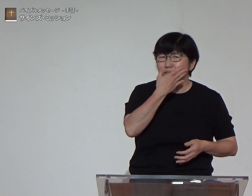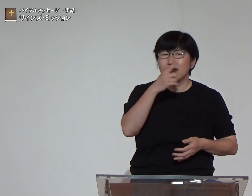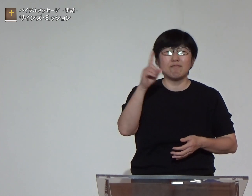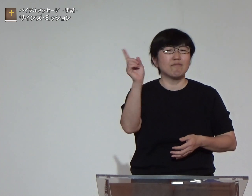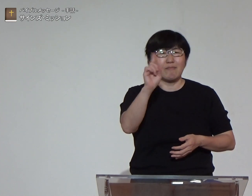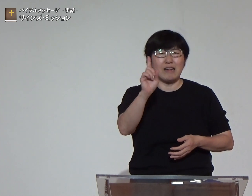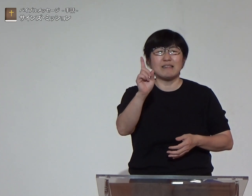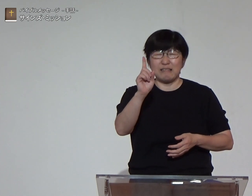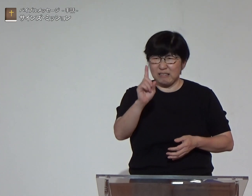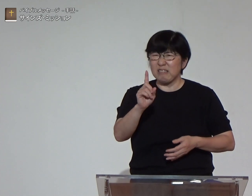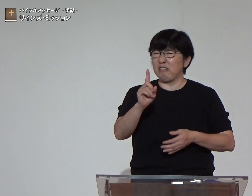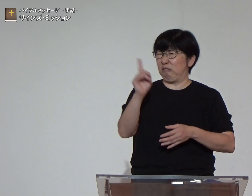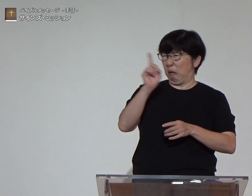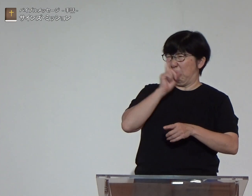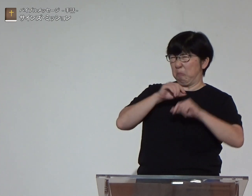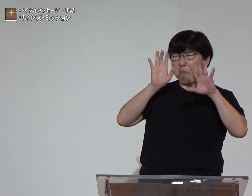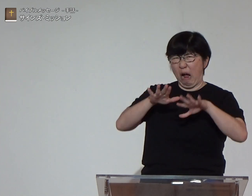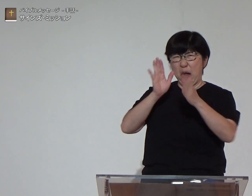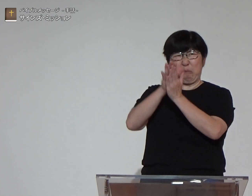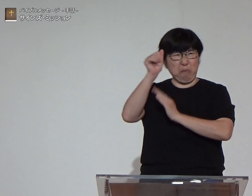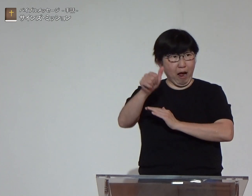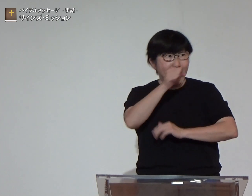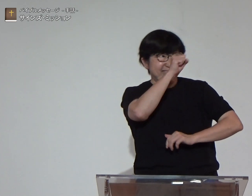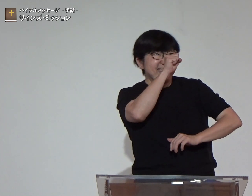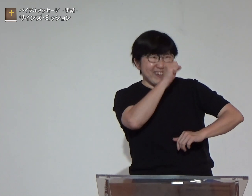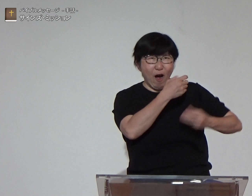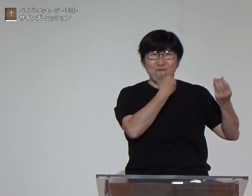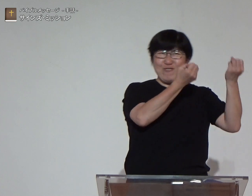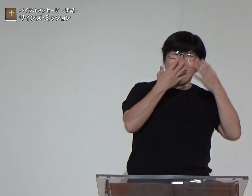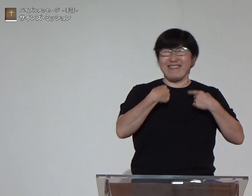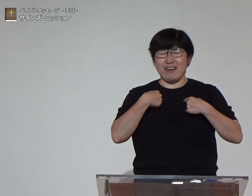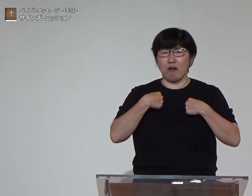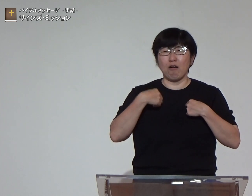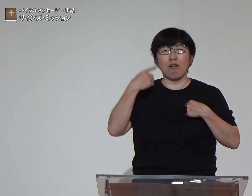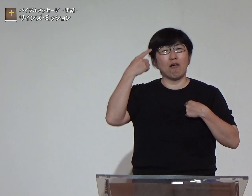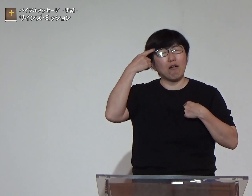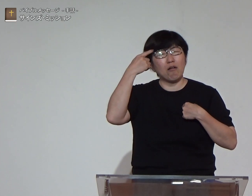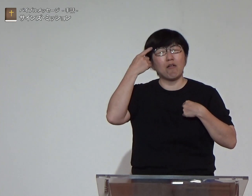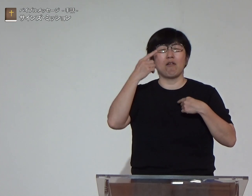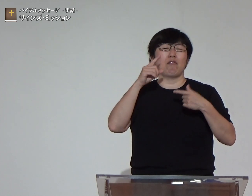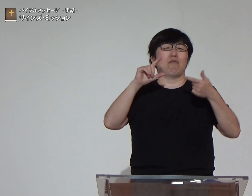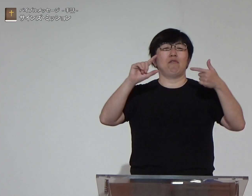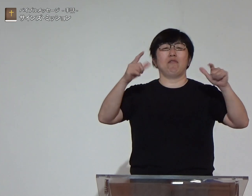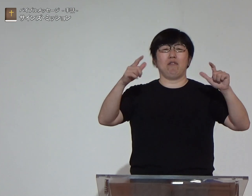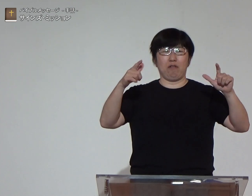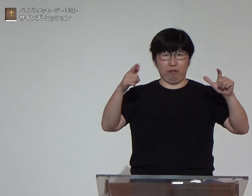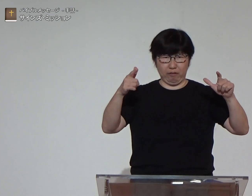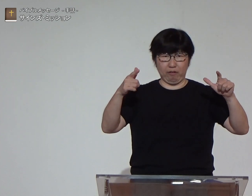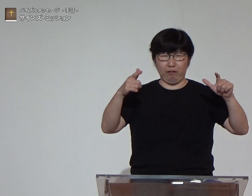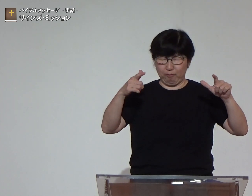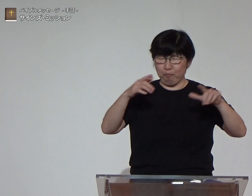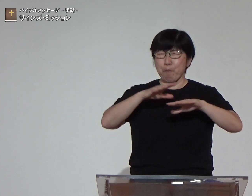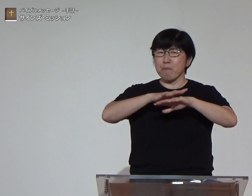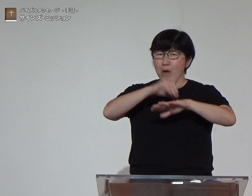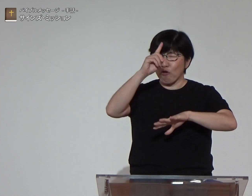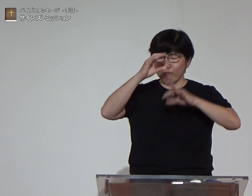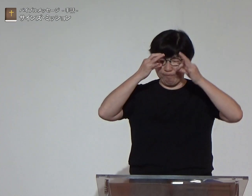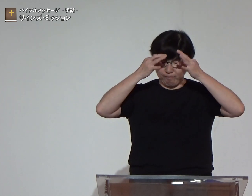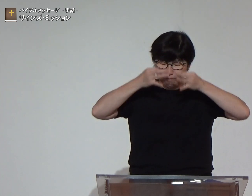ここで語られている大切なことは何か悪いことをしたから裁かれ良いことをしたら祝福という考えで